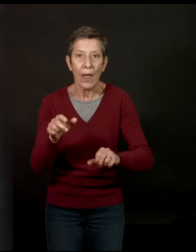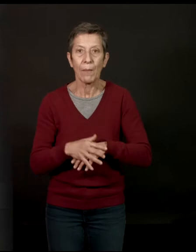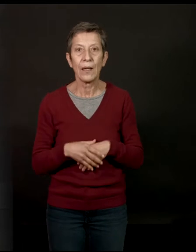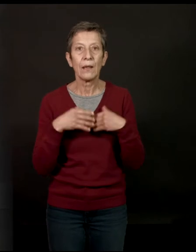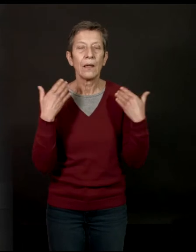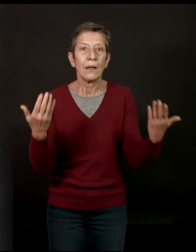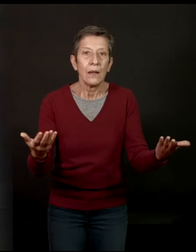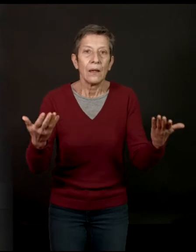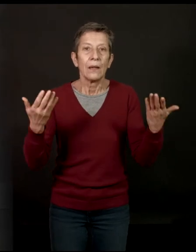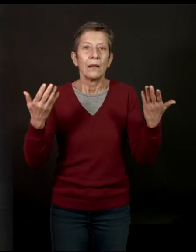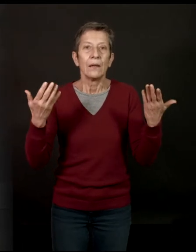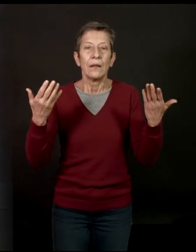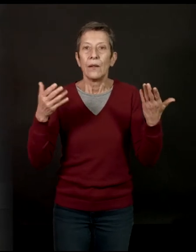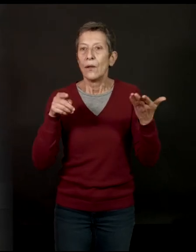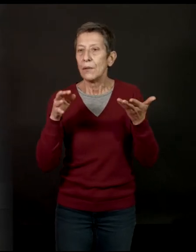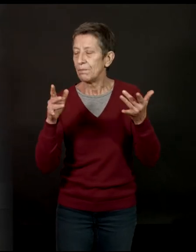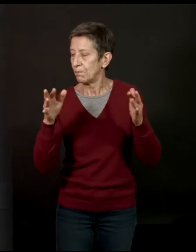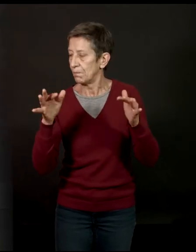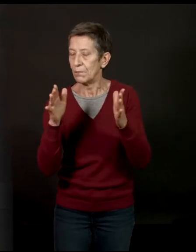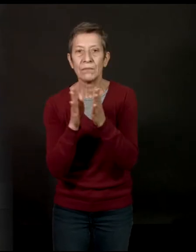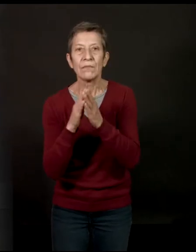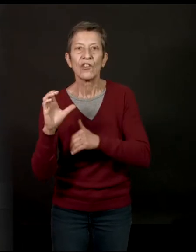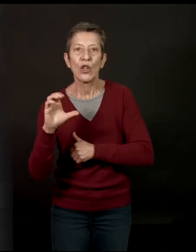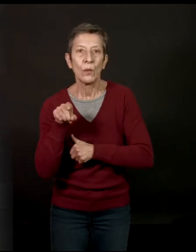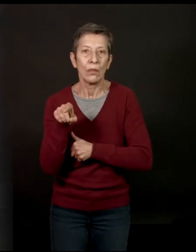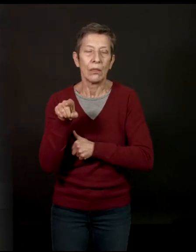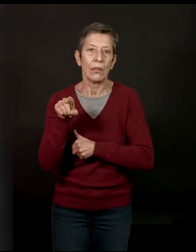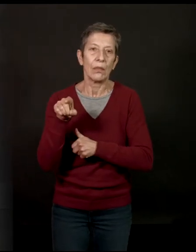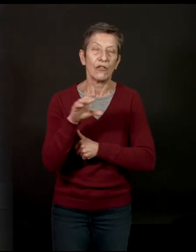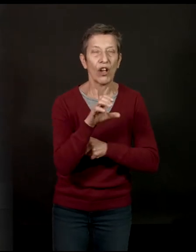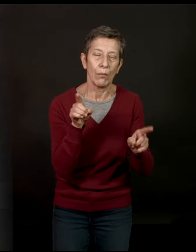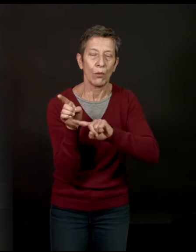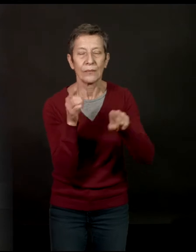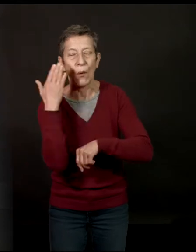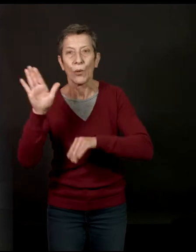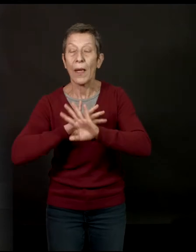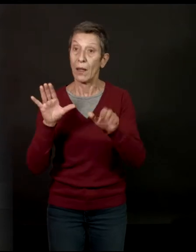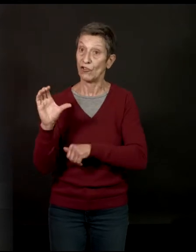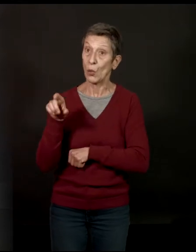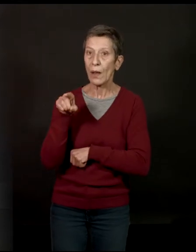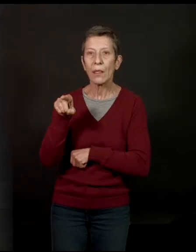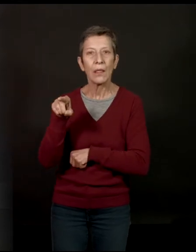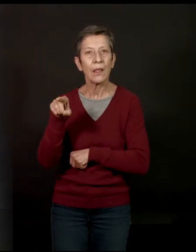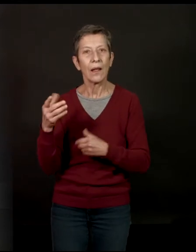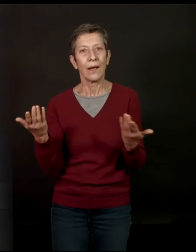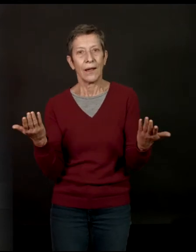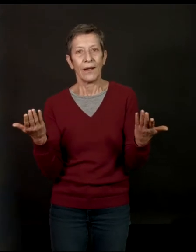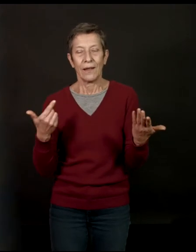Donc, j'adore Charine, Chatouine, pardon. Charine aussi, mais c'est un autre genre. Chatouine, donc